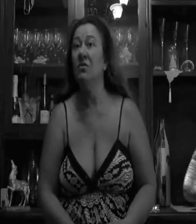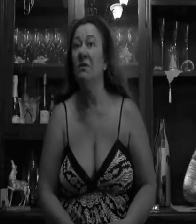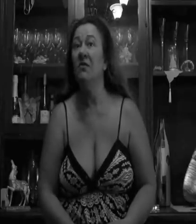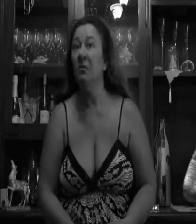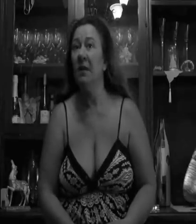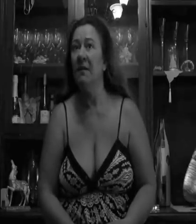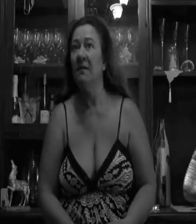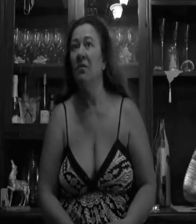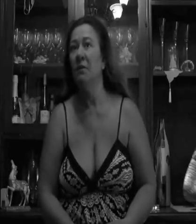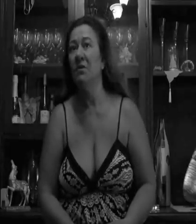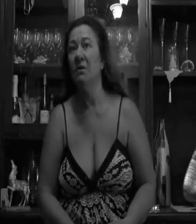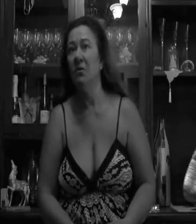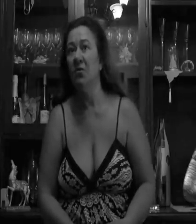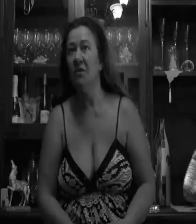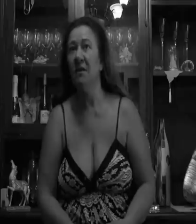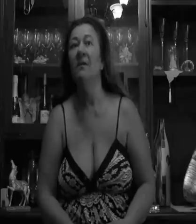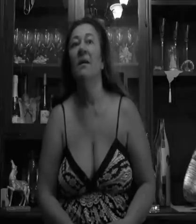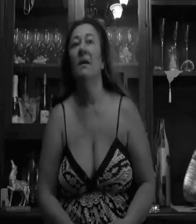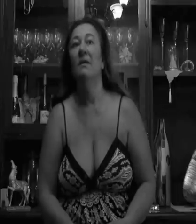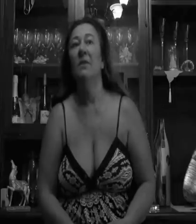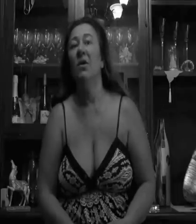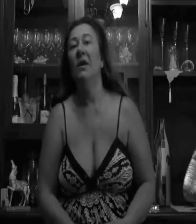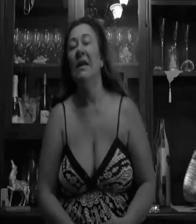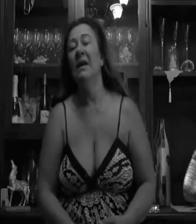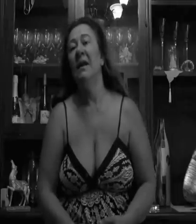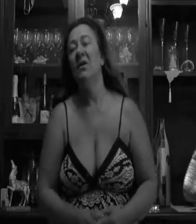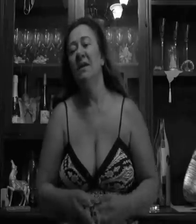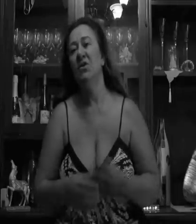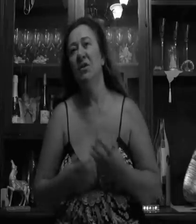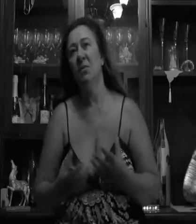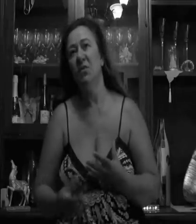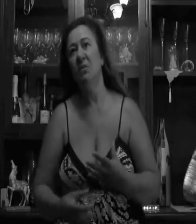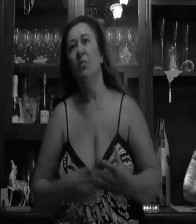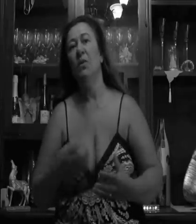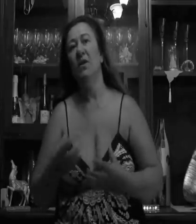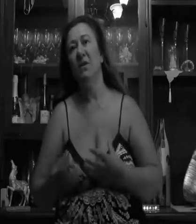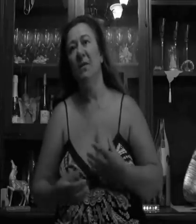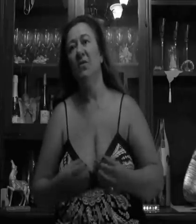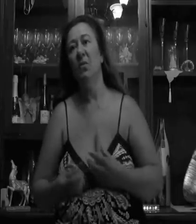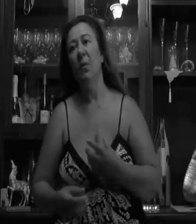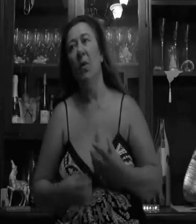rocimia fulminante con persone molto giovani, però la cosa che ci ha smosso di più e ci ha fatto un po'